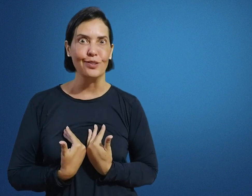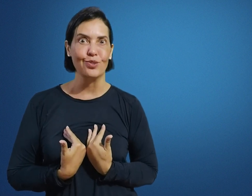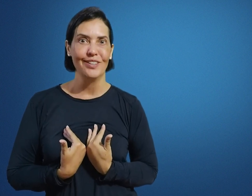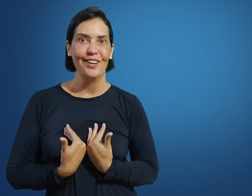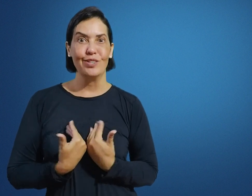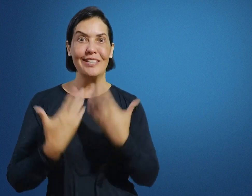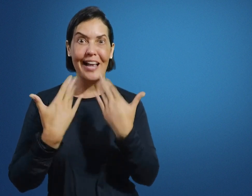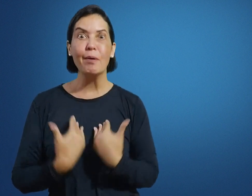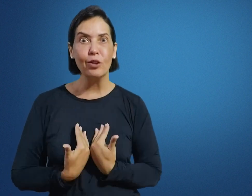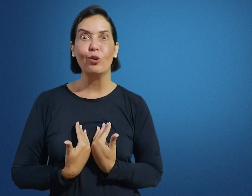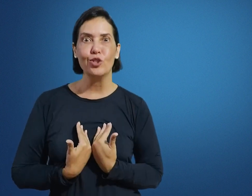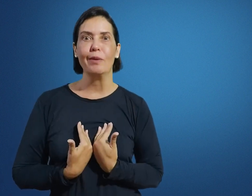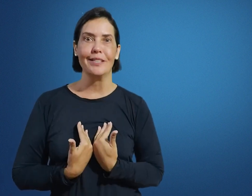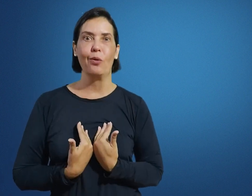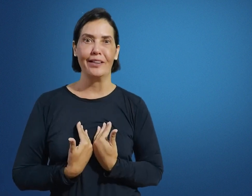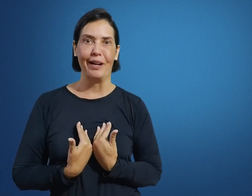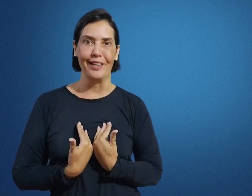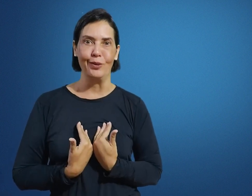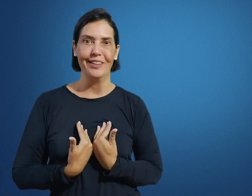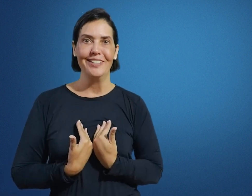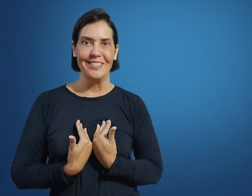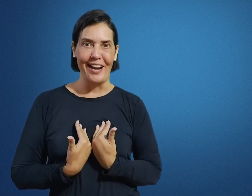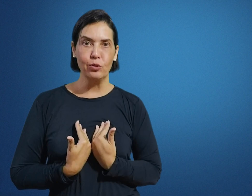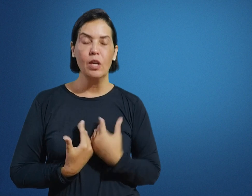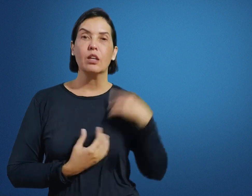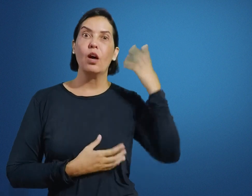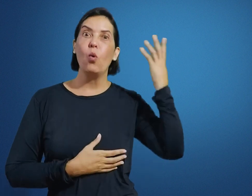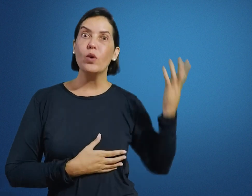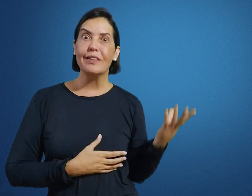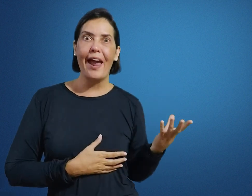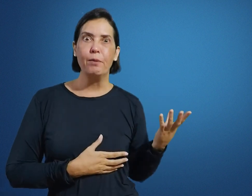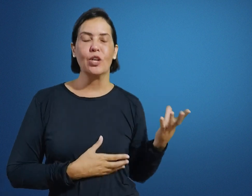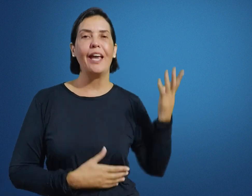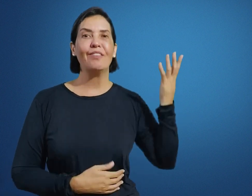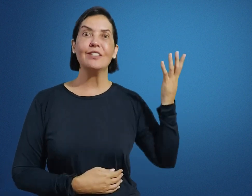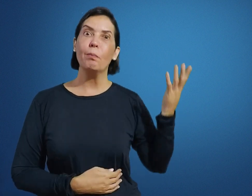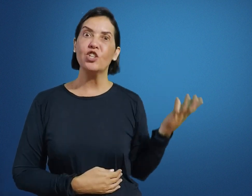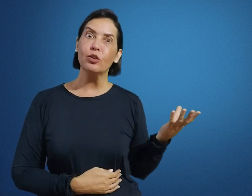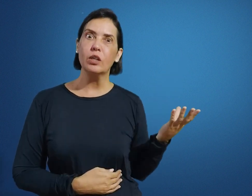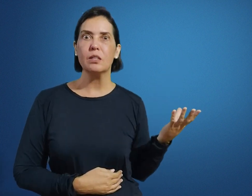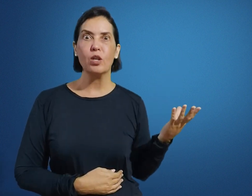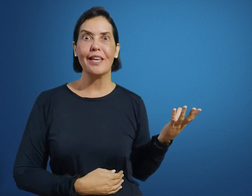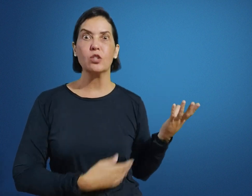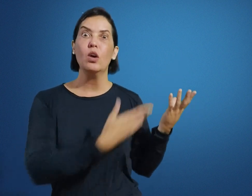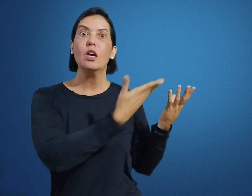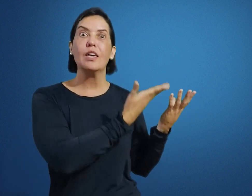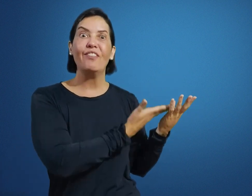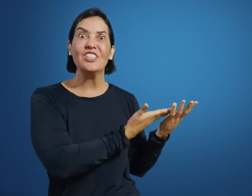isso. Você sabe a metodologia mais adequada para aquilo, certo? Então, o intérprete, ele vai ser o mediador desse processo e ele vai